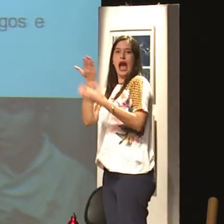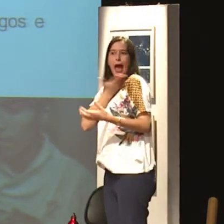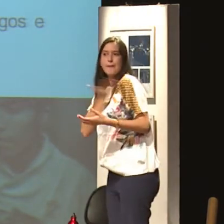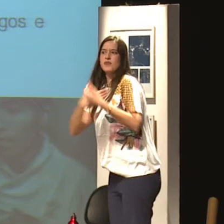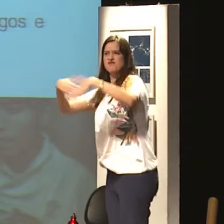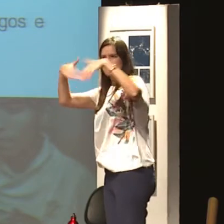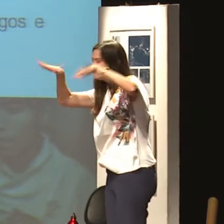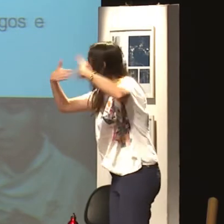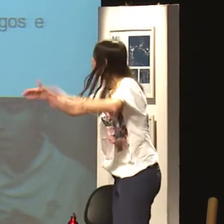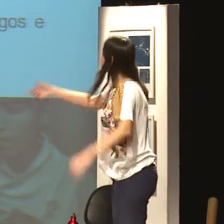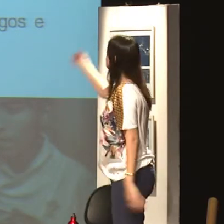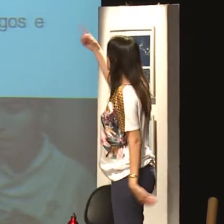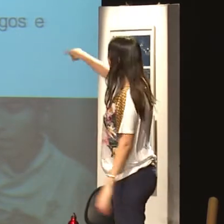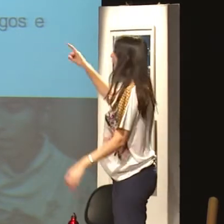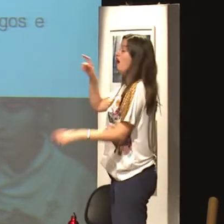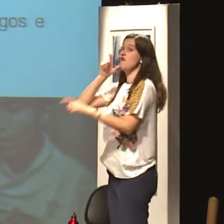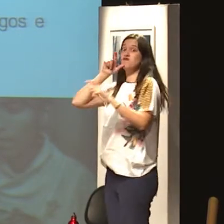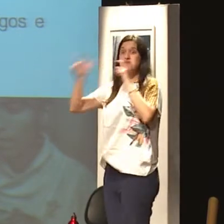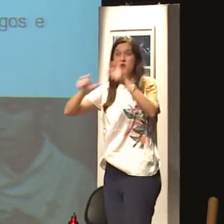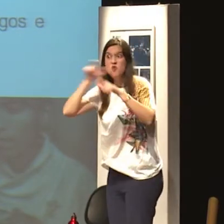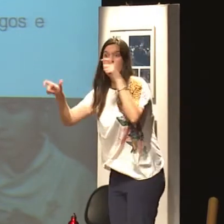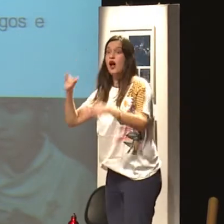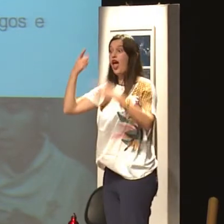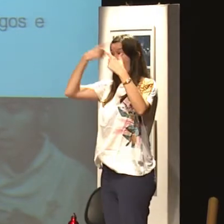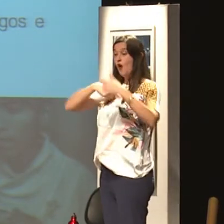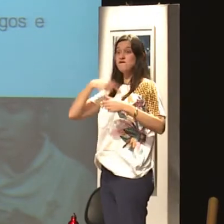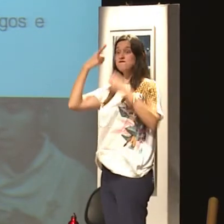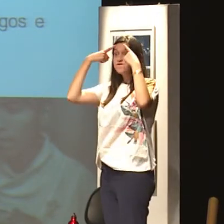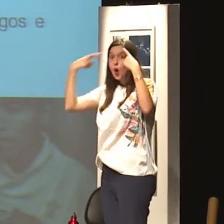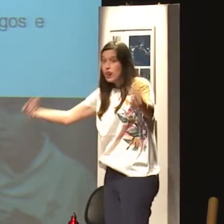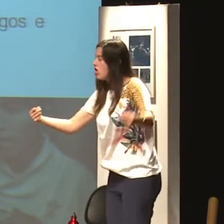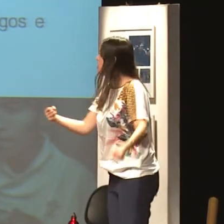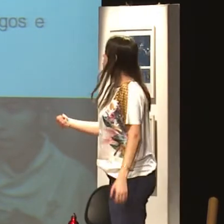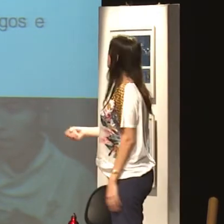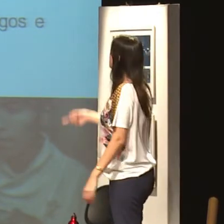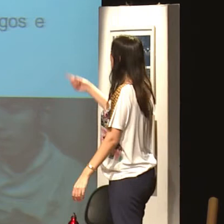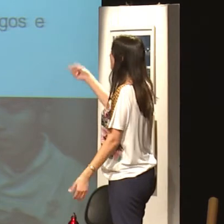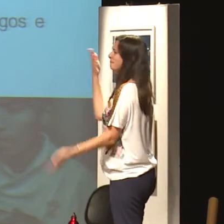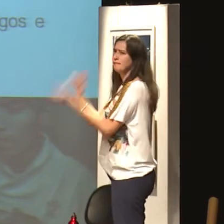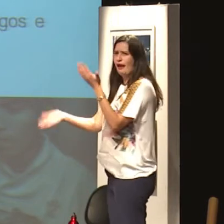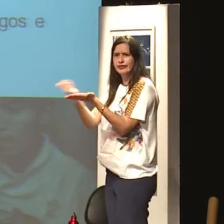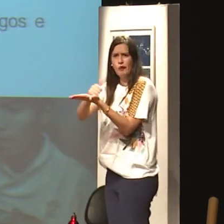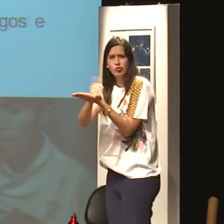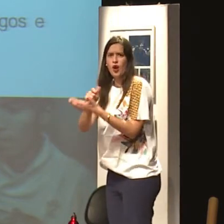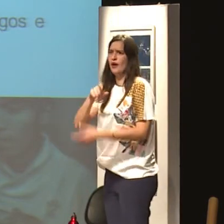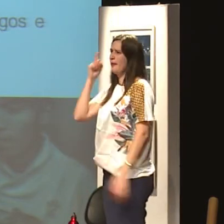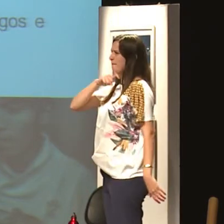ele quer que a mulher se afaste da família, ele não permite que ela continue com as relações familiares, ele tenta afastar,